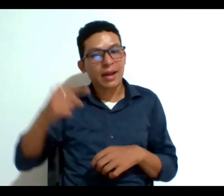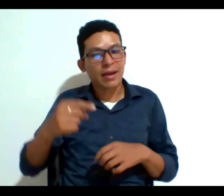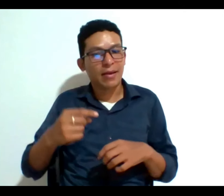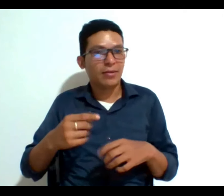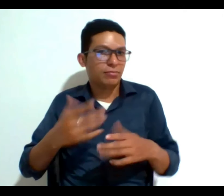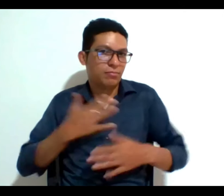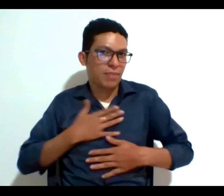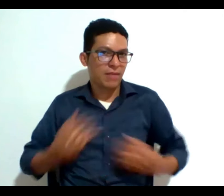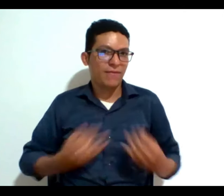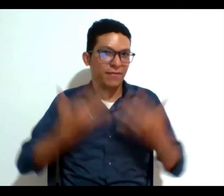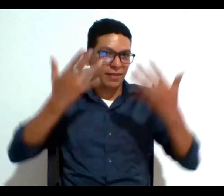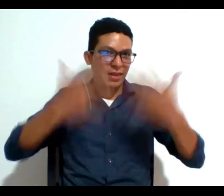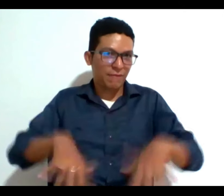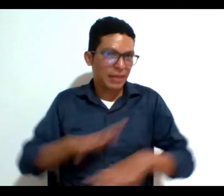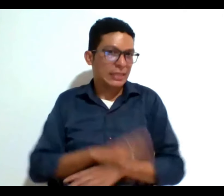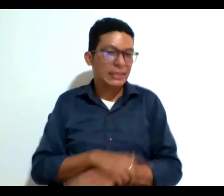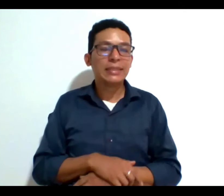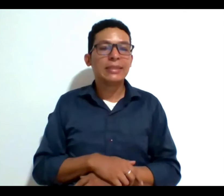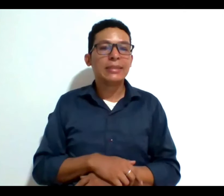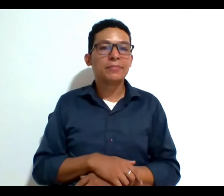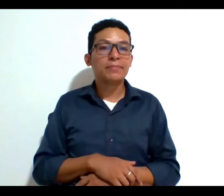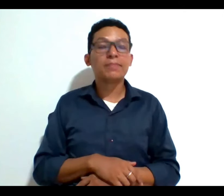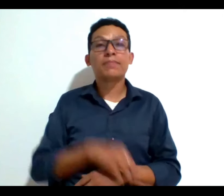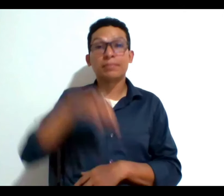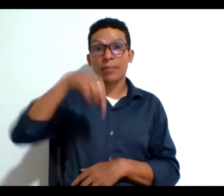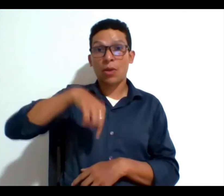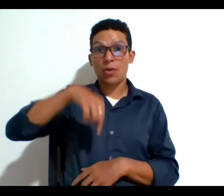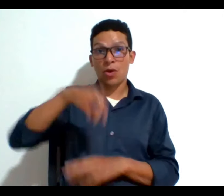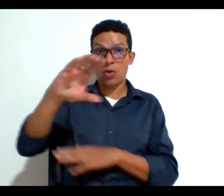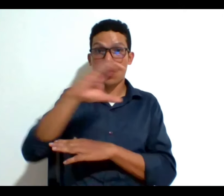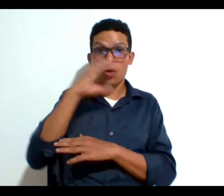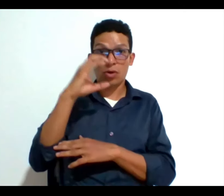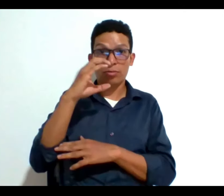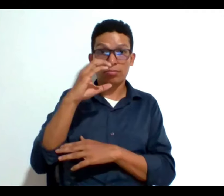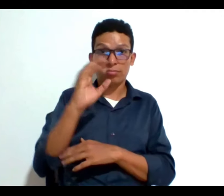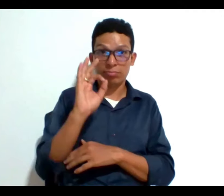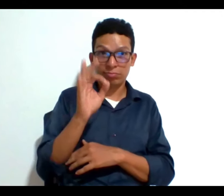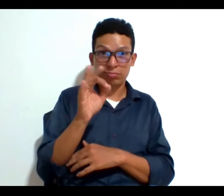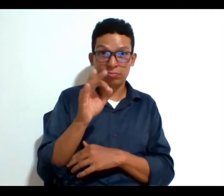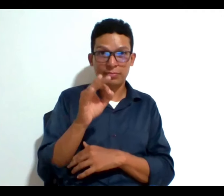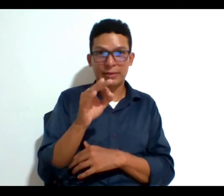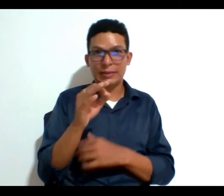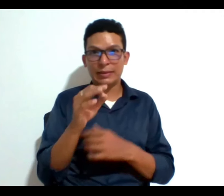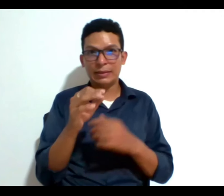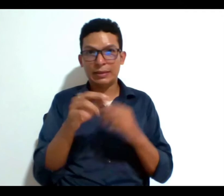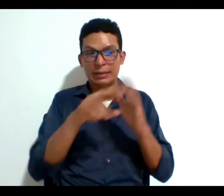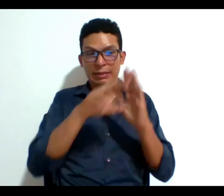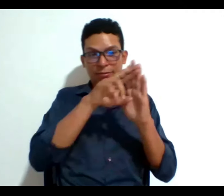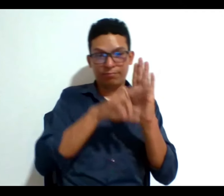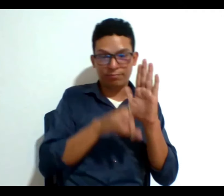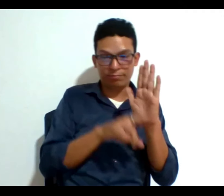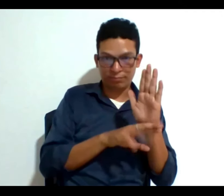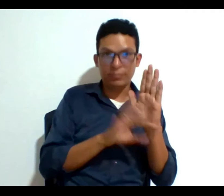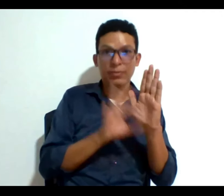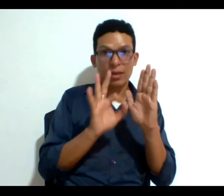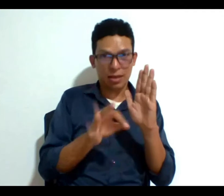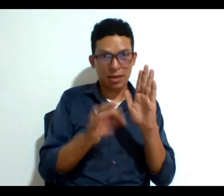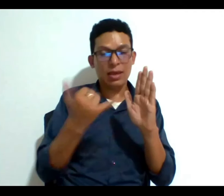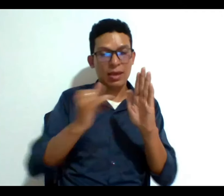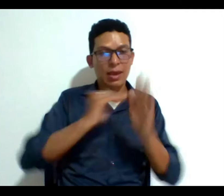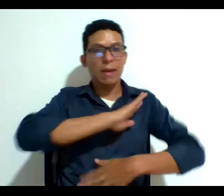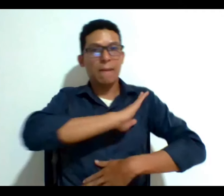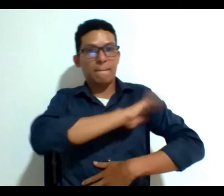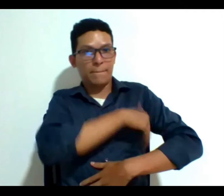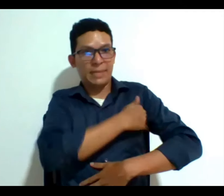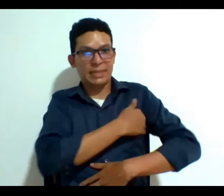¿no? esto hoy en Colombia pues no está está regulado ya por el Ministerio de